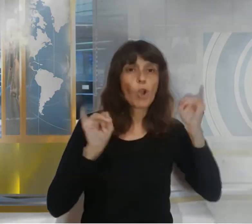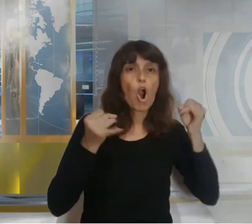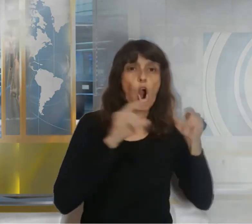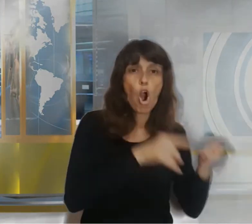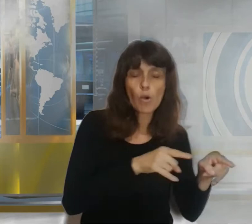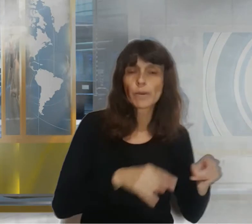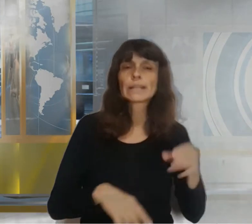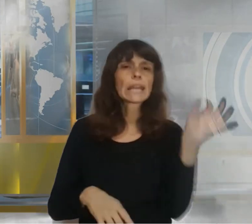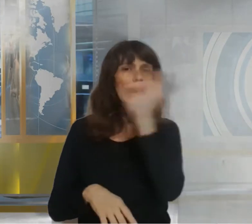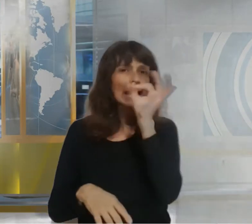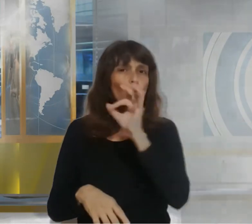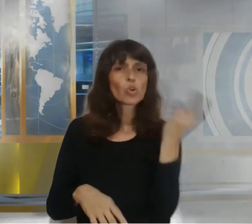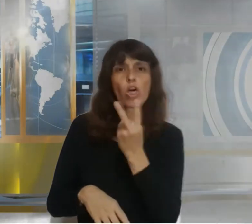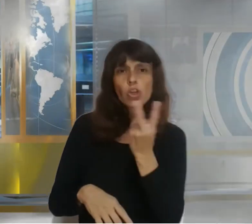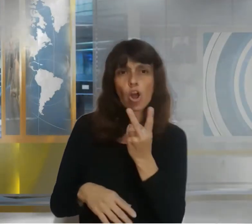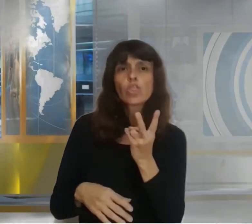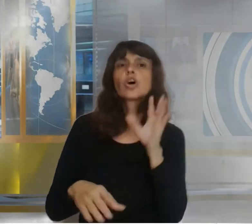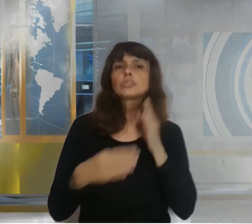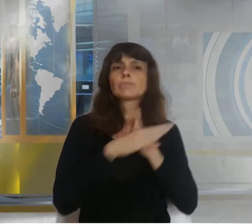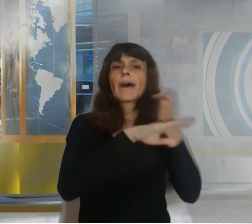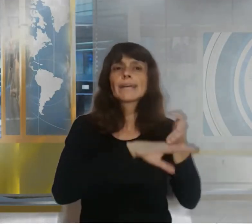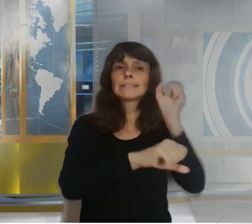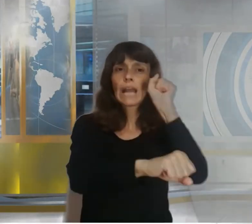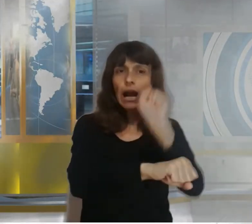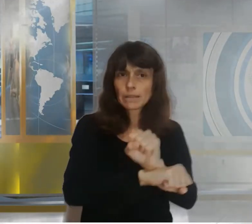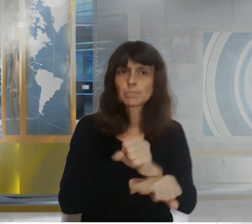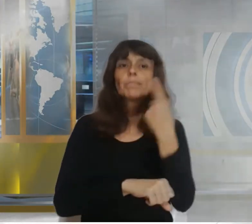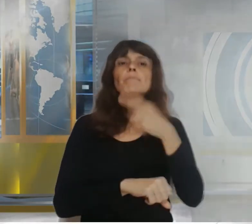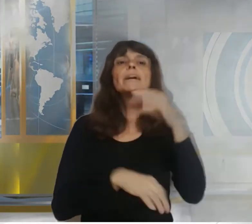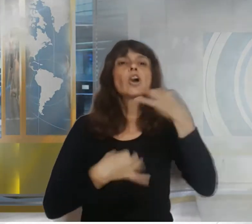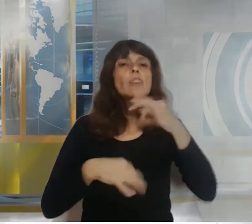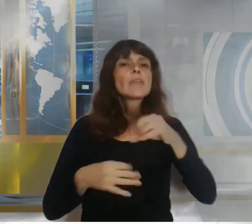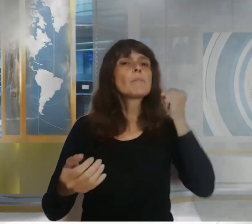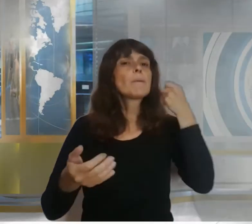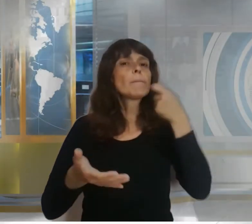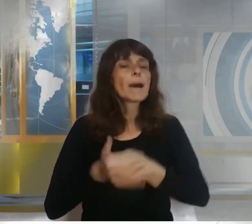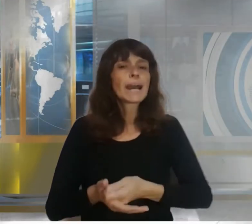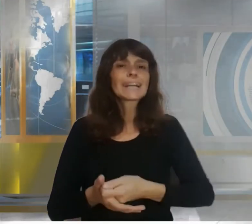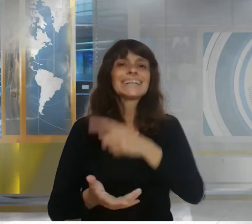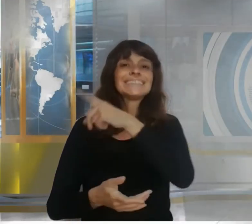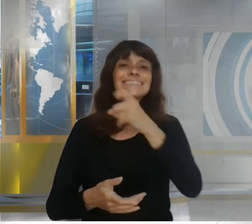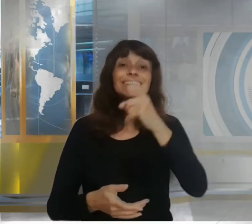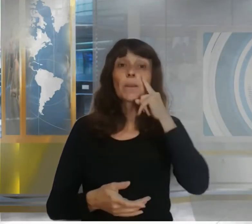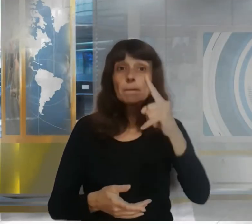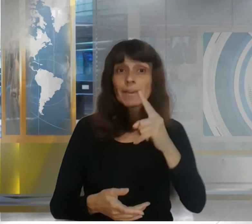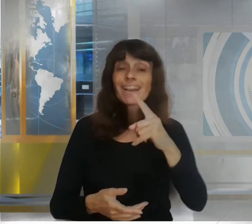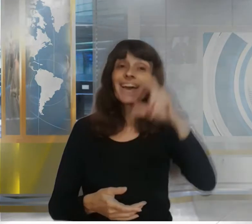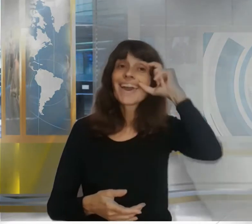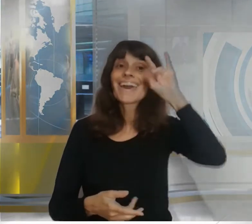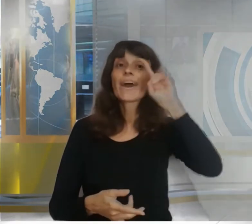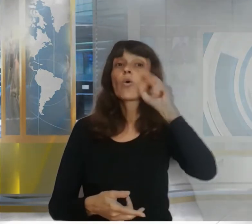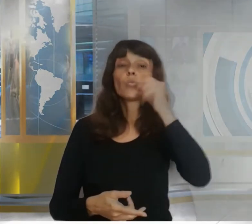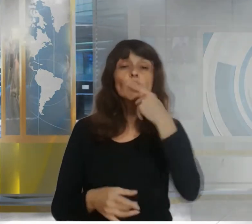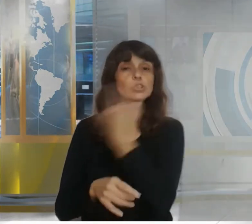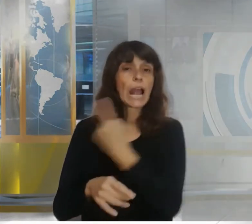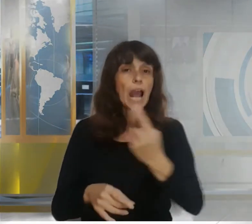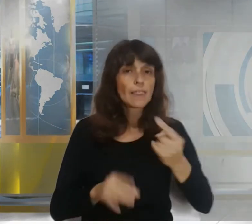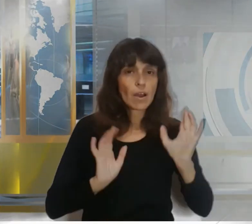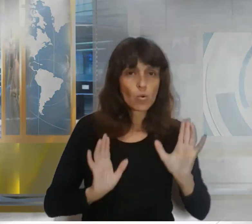pagar una multa de 100 mil euros cada uno según dicta la sentencia la misma condena a ambos por un